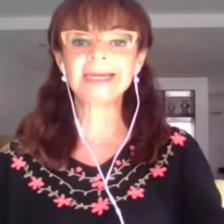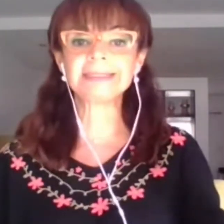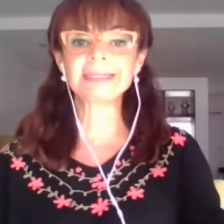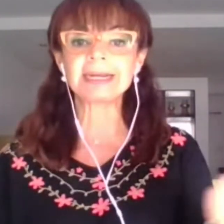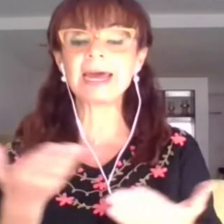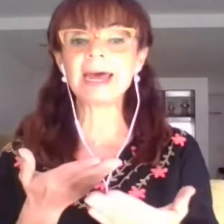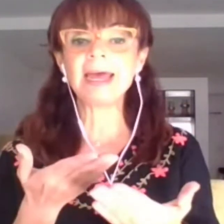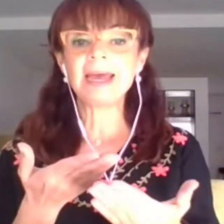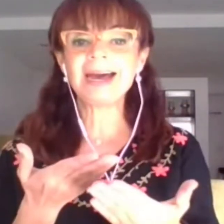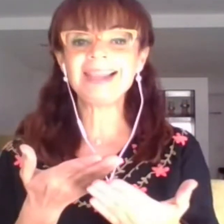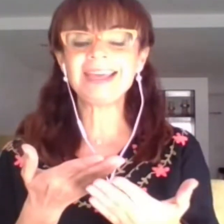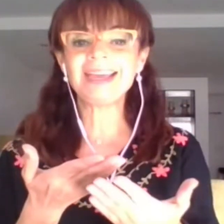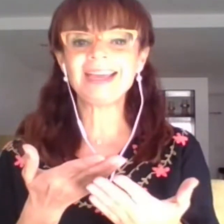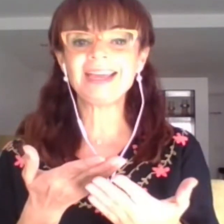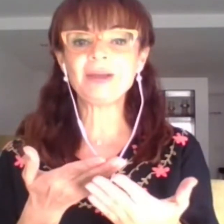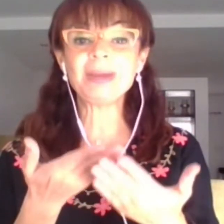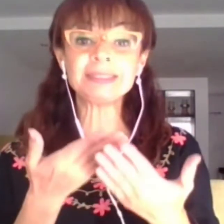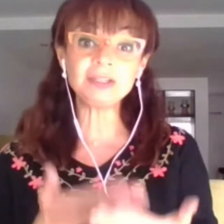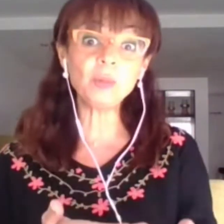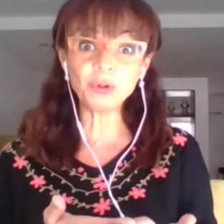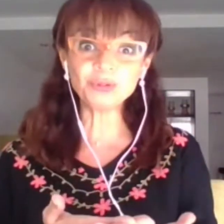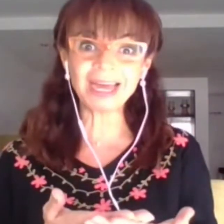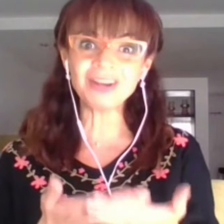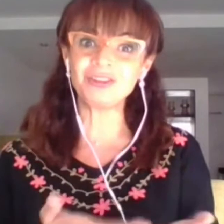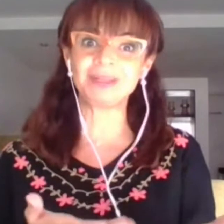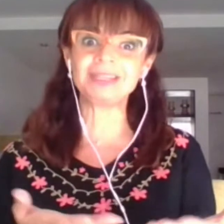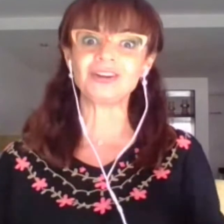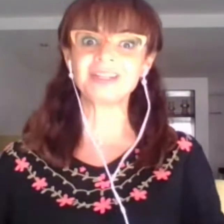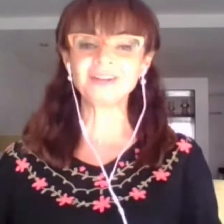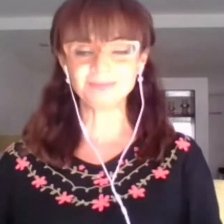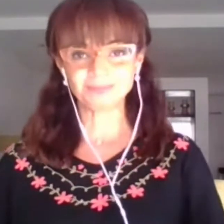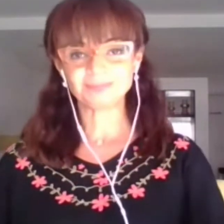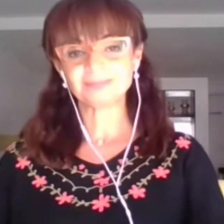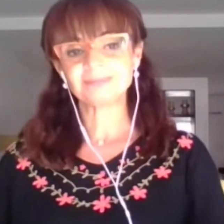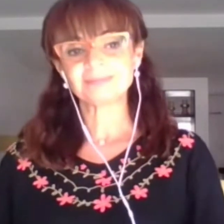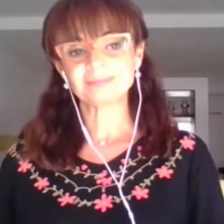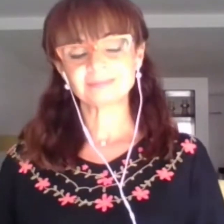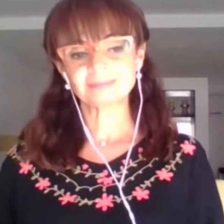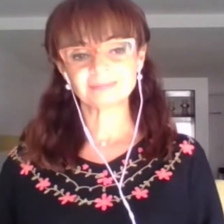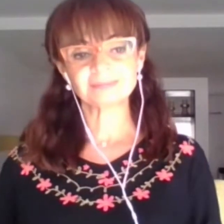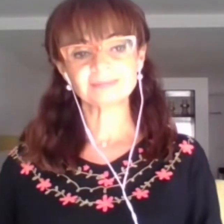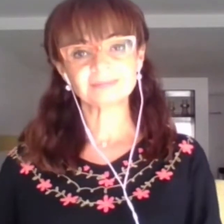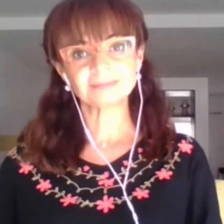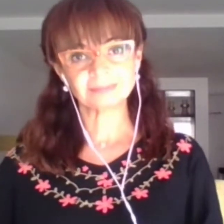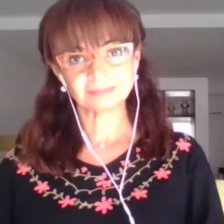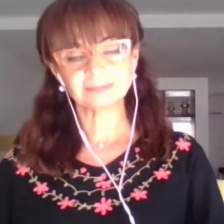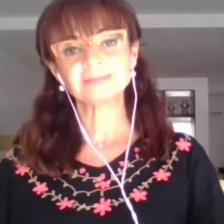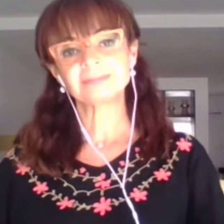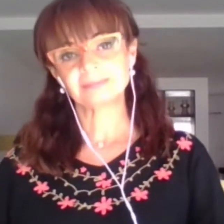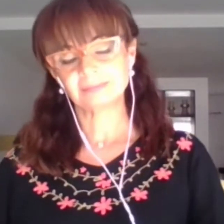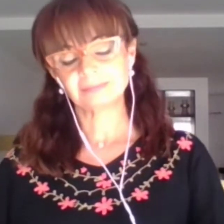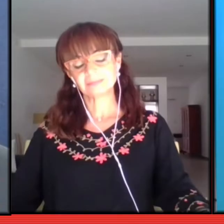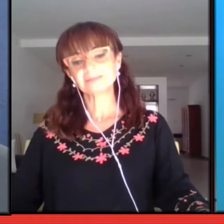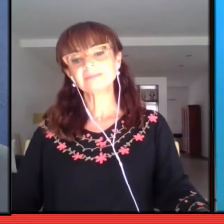bueno, se acercará al vecino voluntario de Banda Norte, ¿no? Bueno, vamos a saludar a Gonzalo